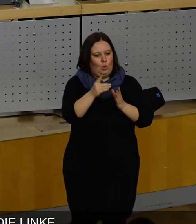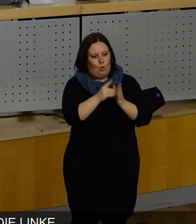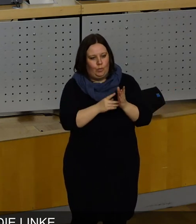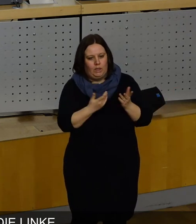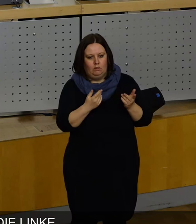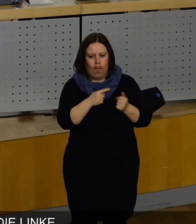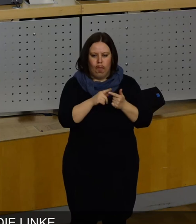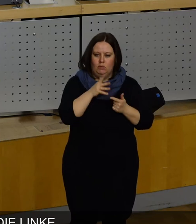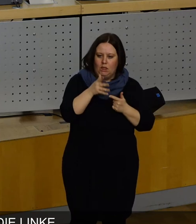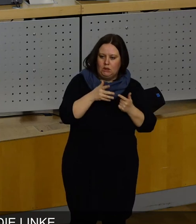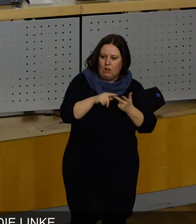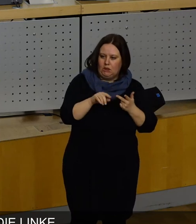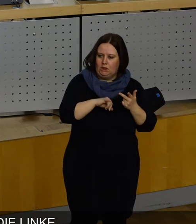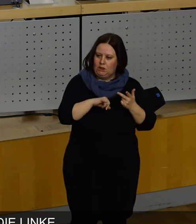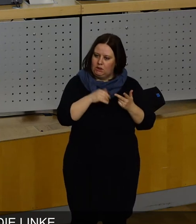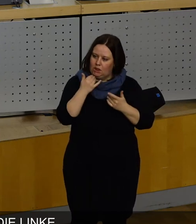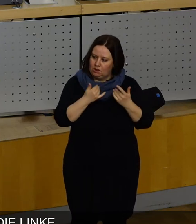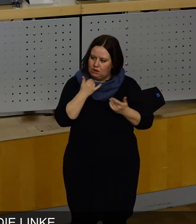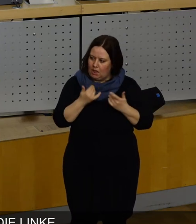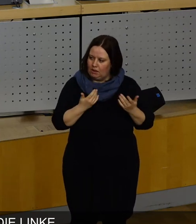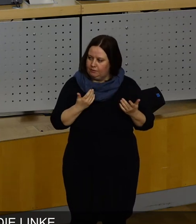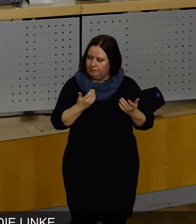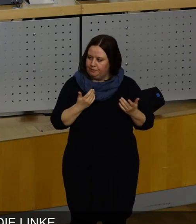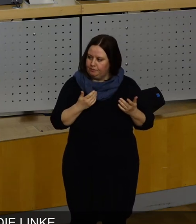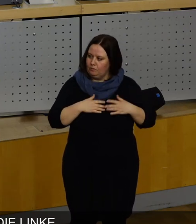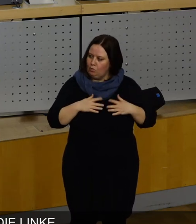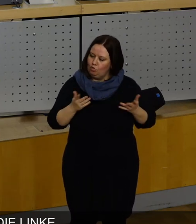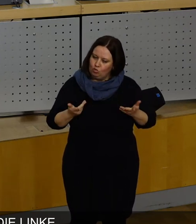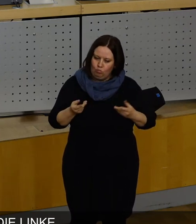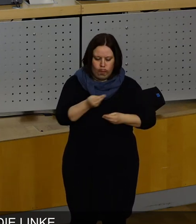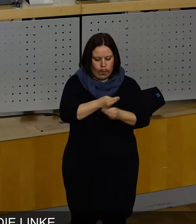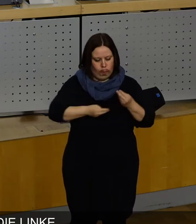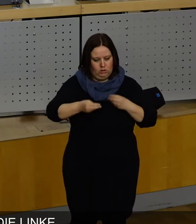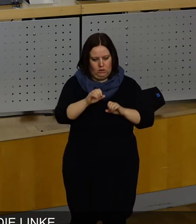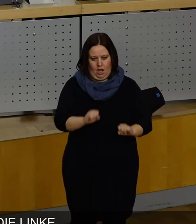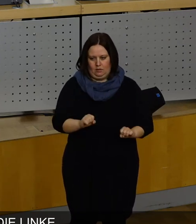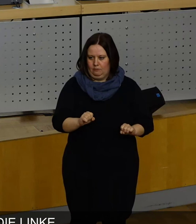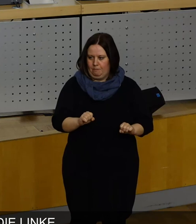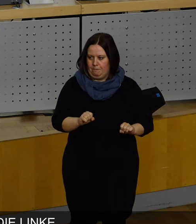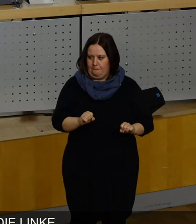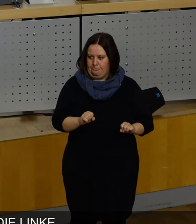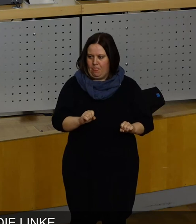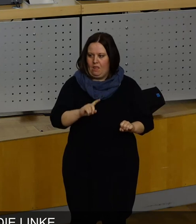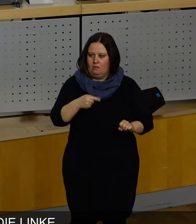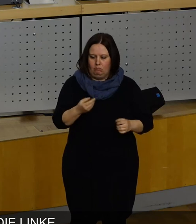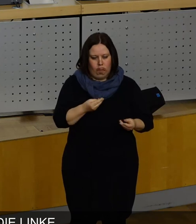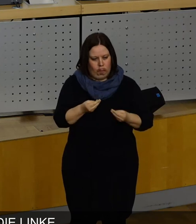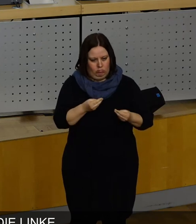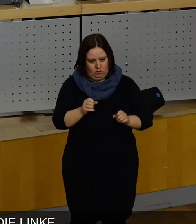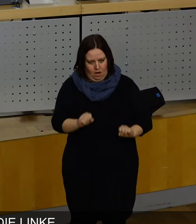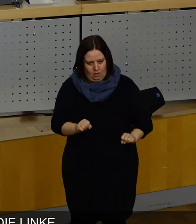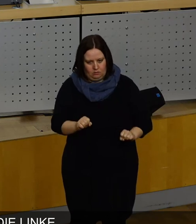oder geäußert, haben Interessenlagen geäußert. Damit konnte man sich auseinandersetzen, man konnte darüber reden,